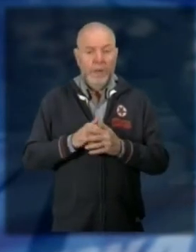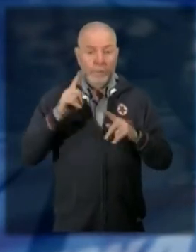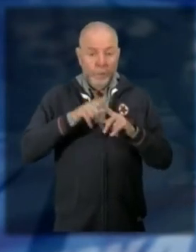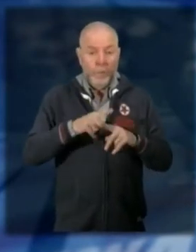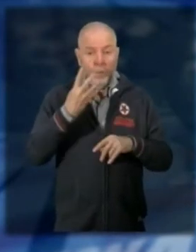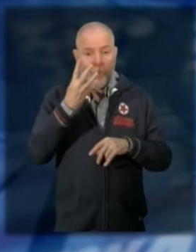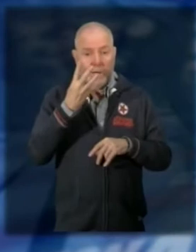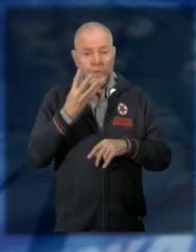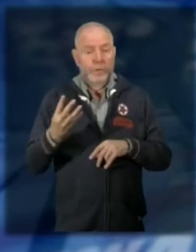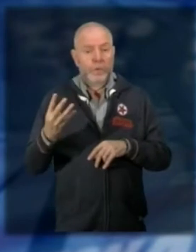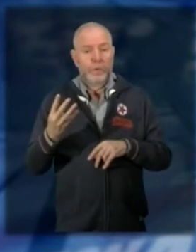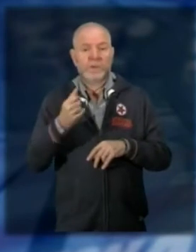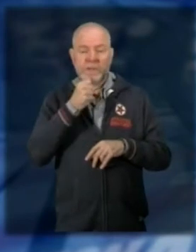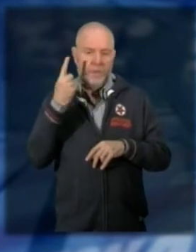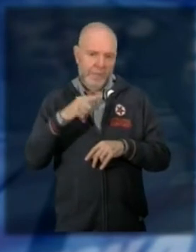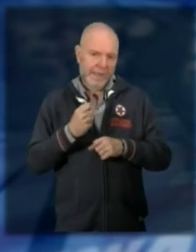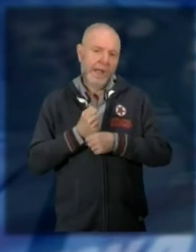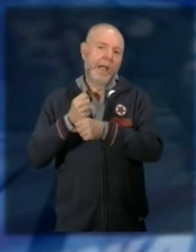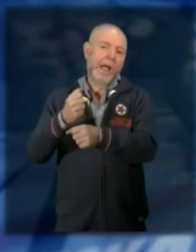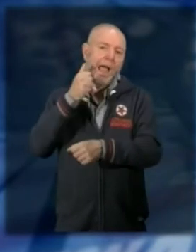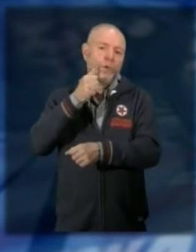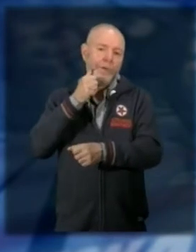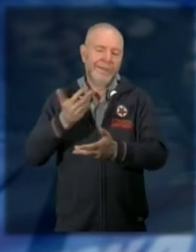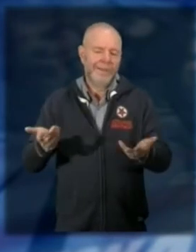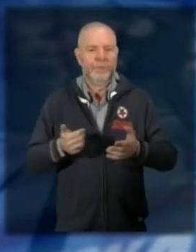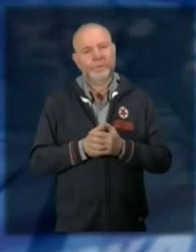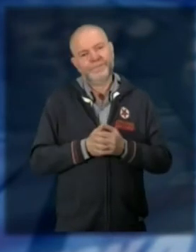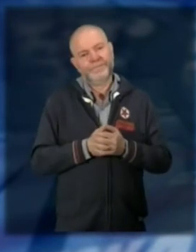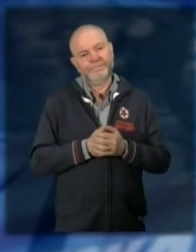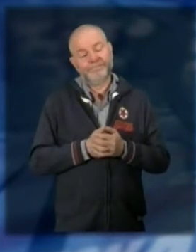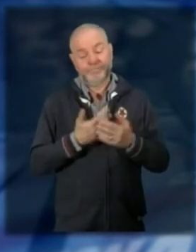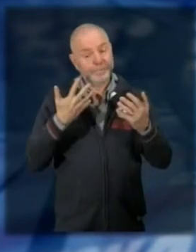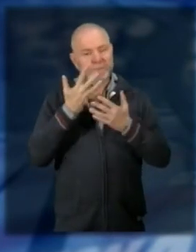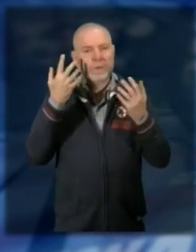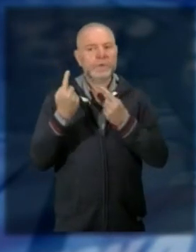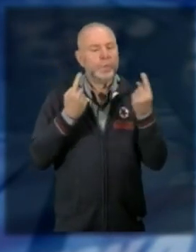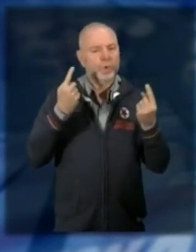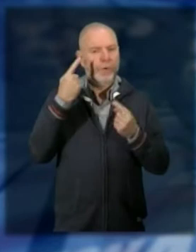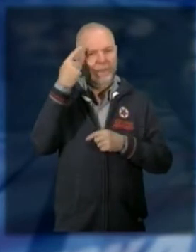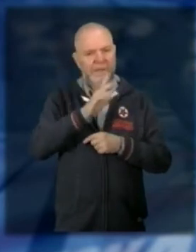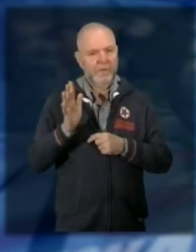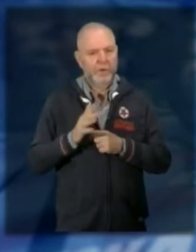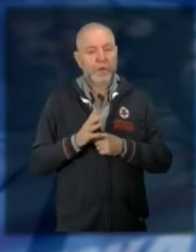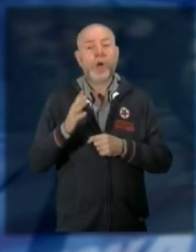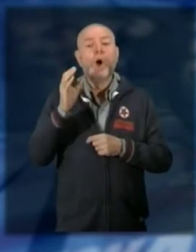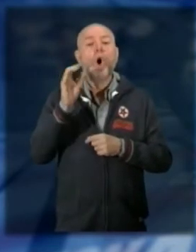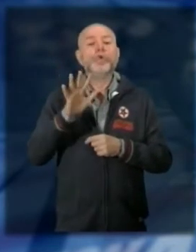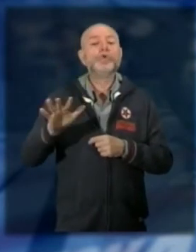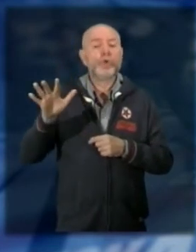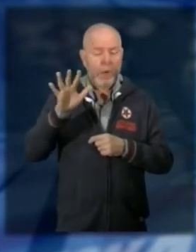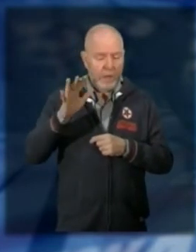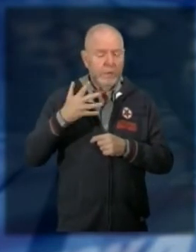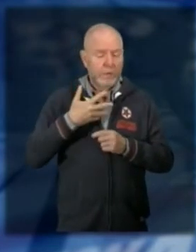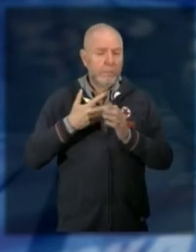state istruite le pratiche per l'adozione la situazione difficile conferma come l'ossola non sia immune dei